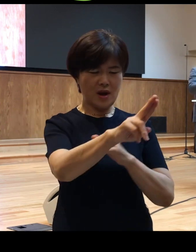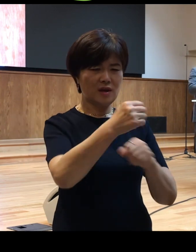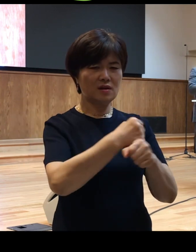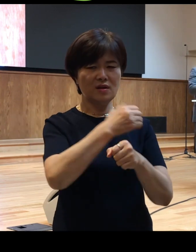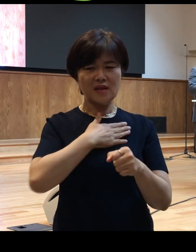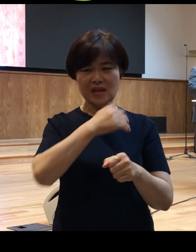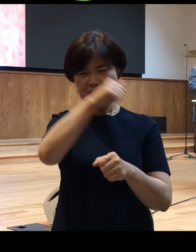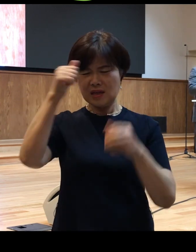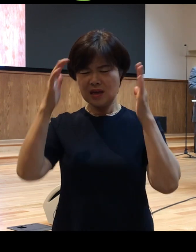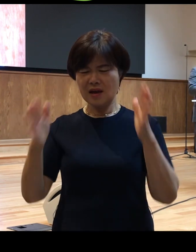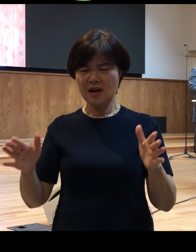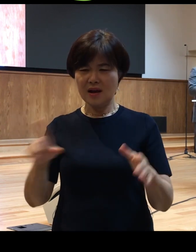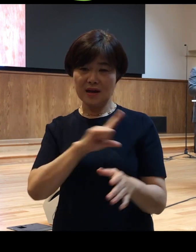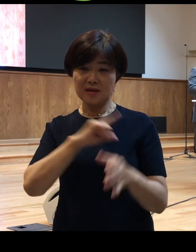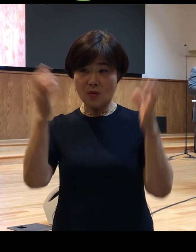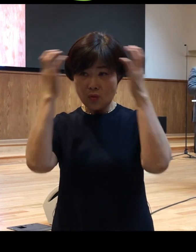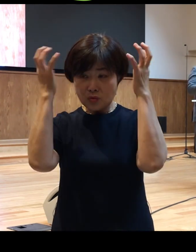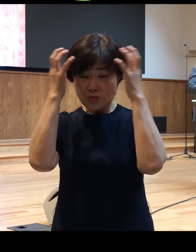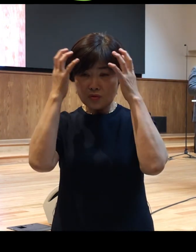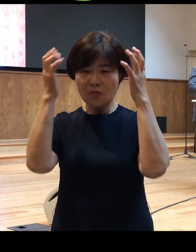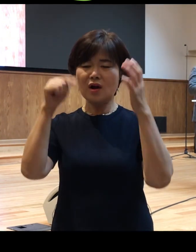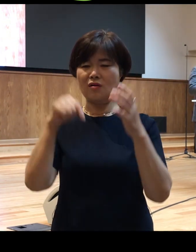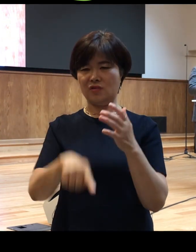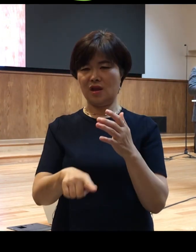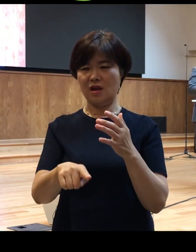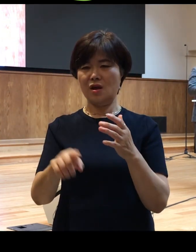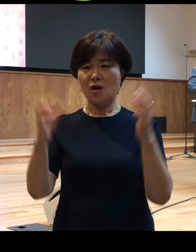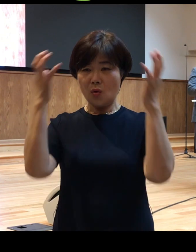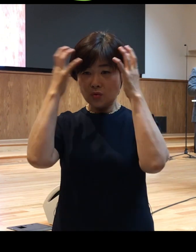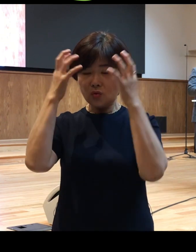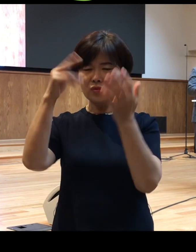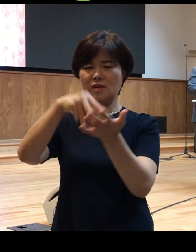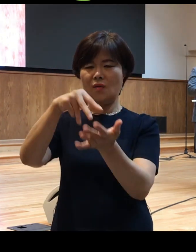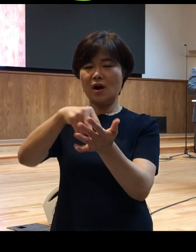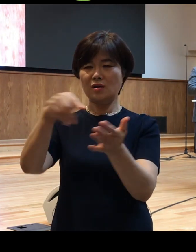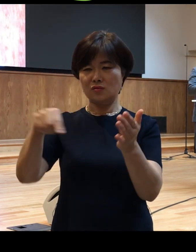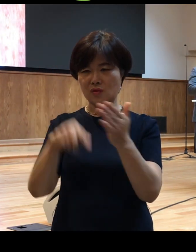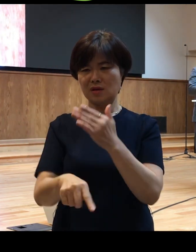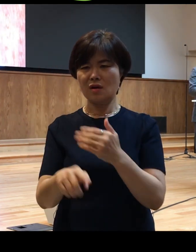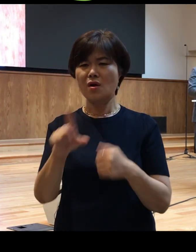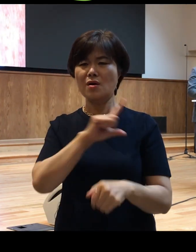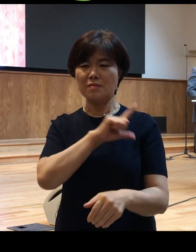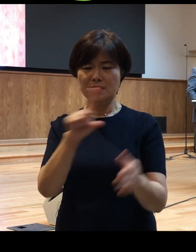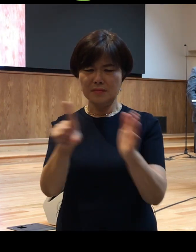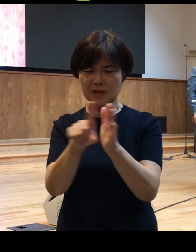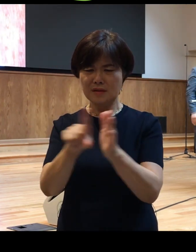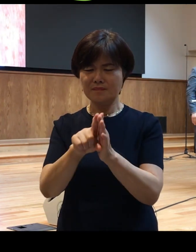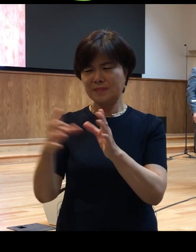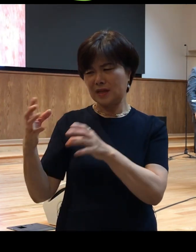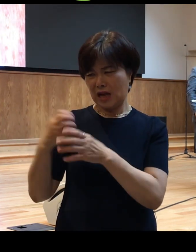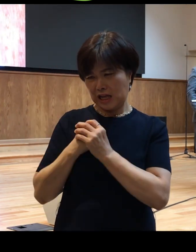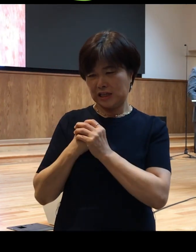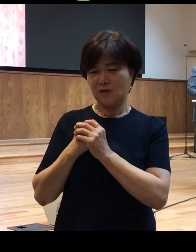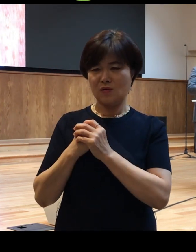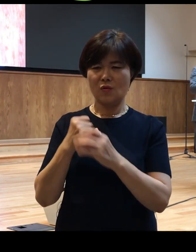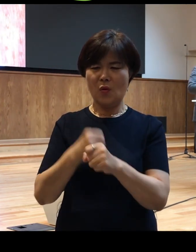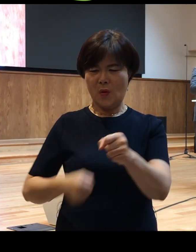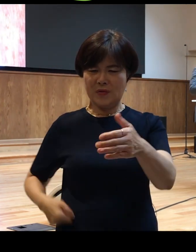고통스러운 관계 고통스러운 상황 속에서 그럼 믿음일치 아니하고 담대하게 그리스도의